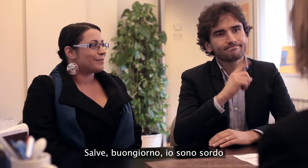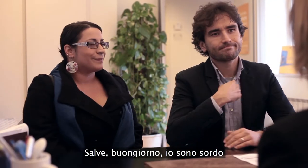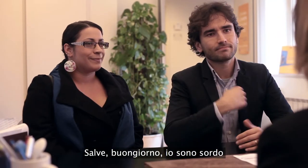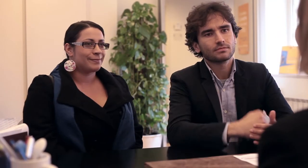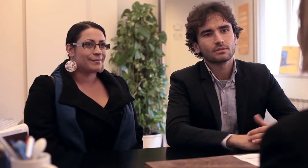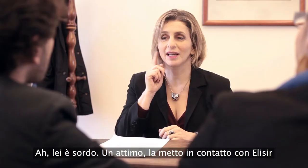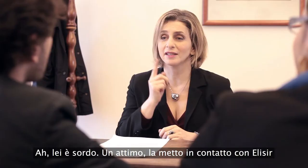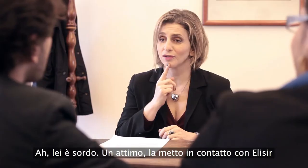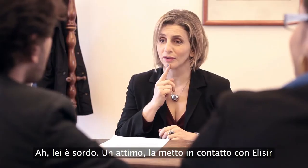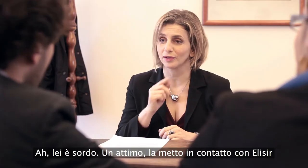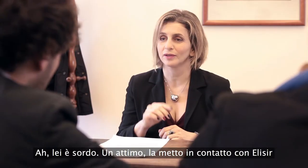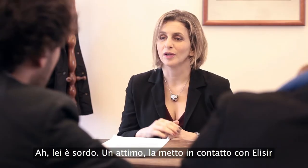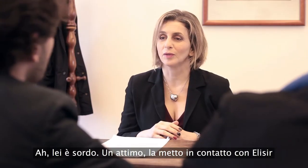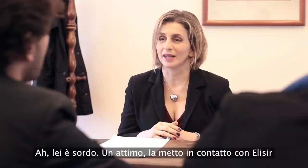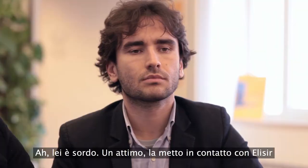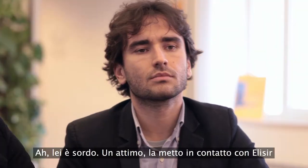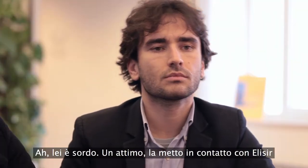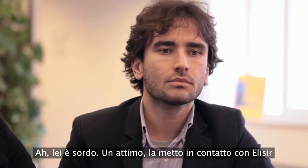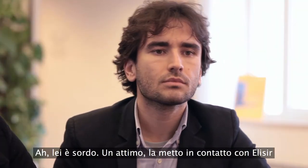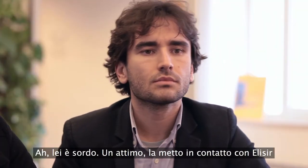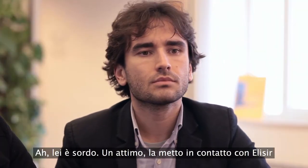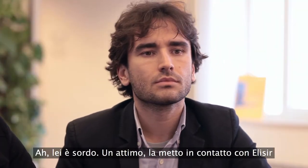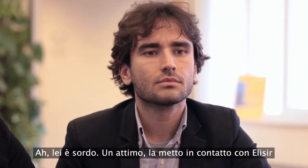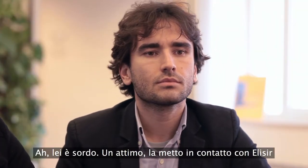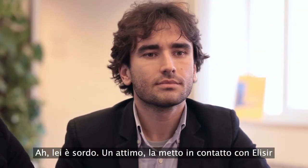Ah, lei è sordo. Un attimo, la metto in contatto con il visire.